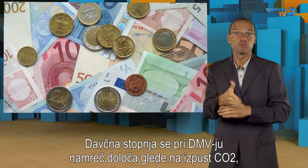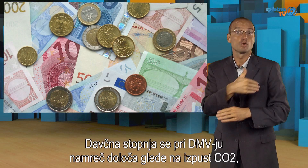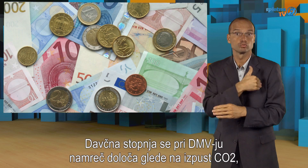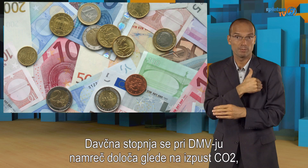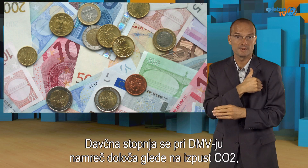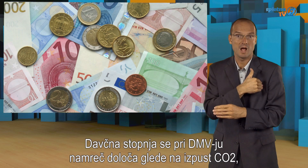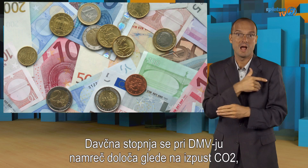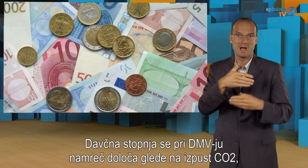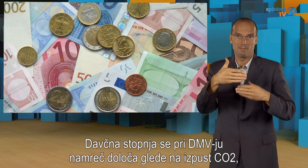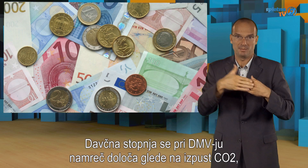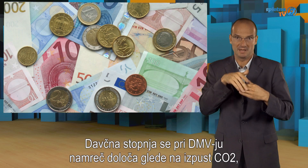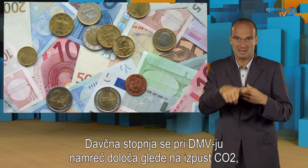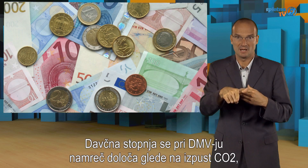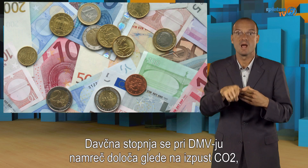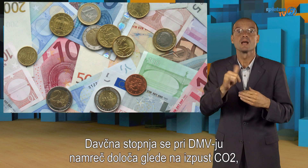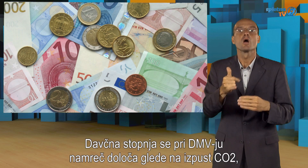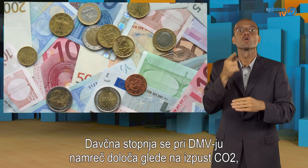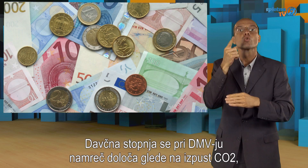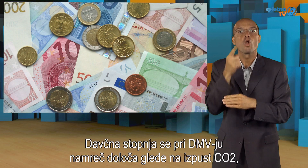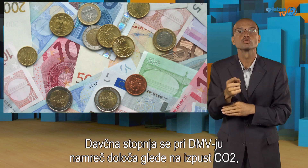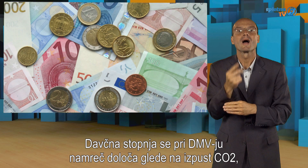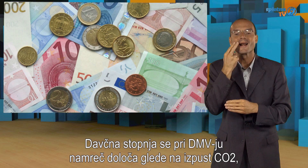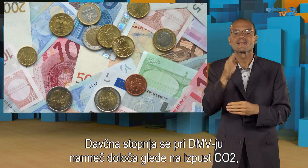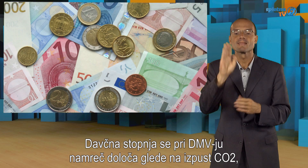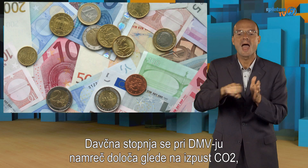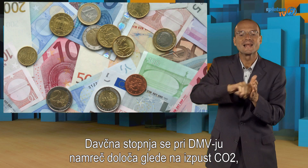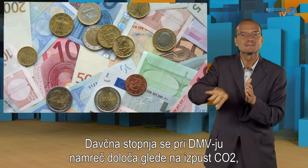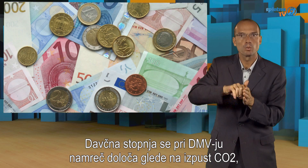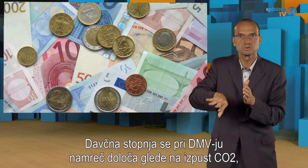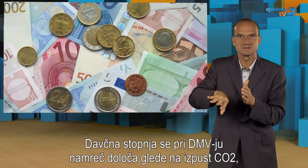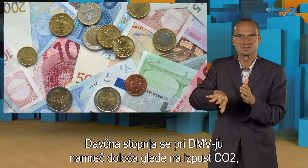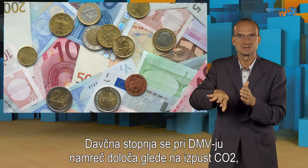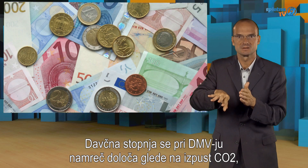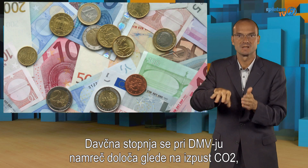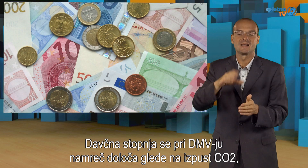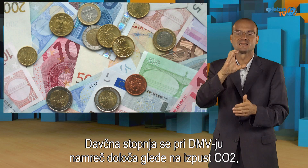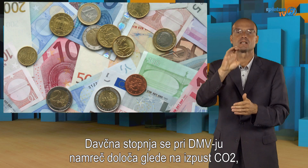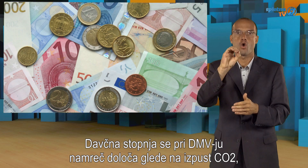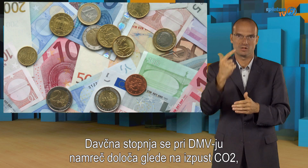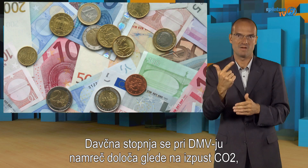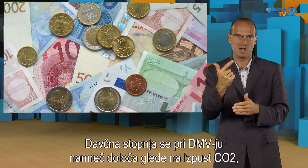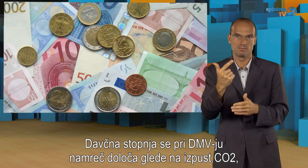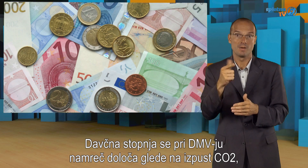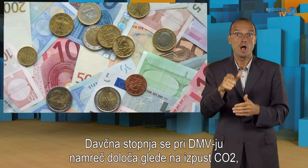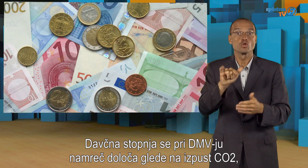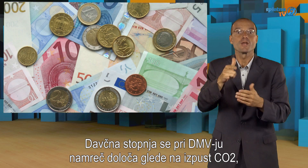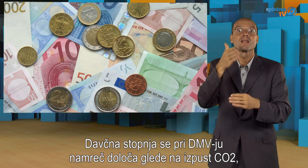Davčna stopnja se pri DMV-ju namreč določa glede na izpust CO2-ja. Davčna osnova pa je prodajna cena vozila.